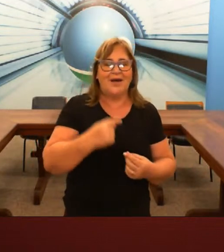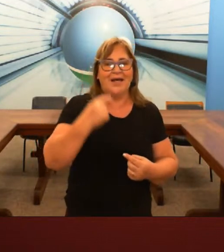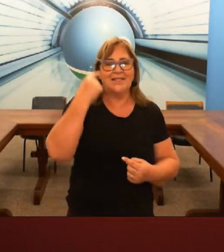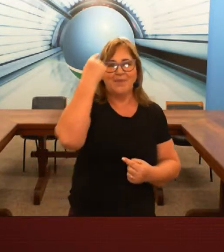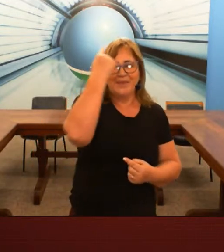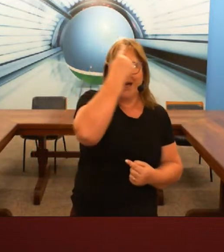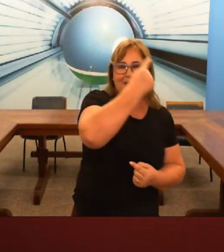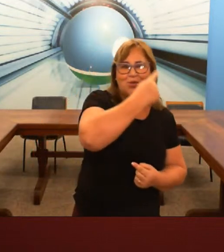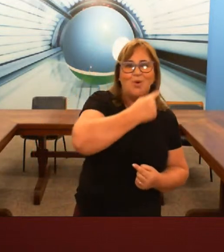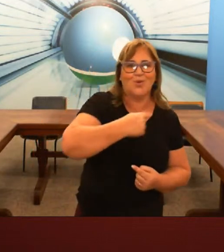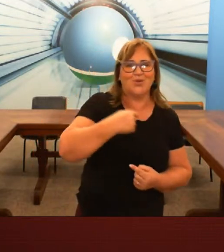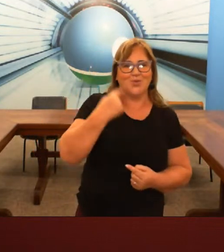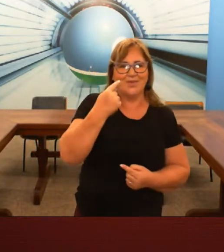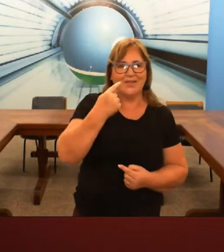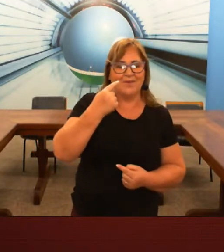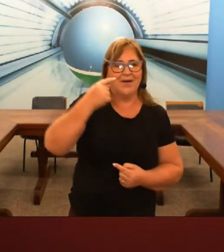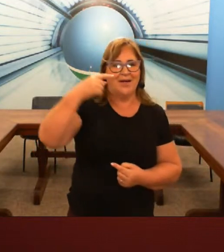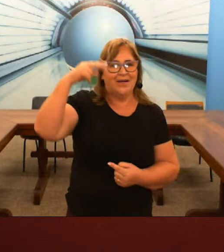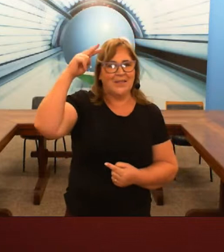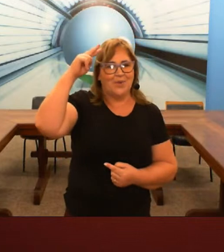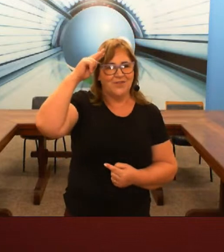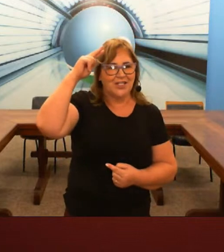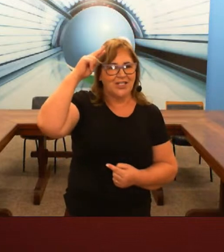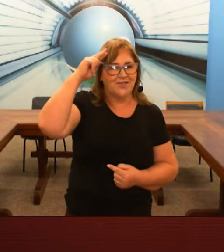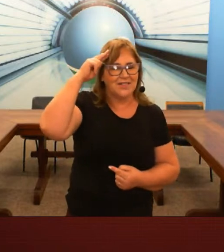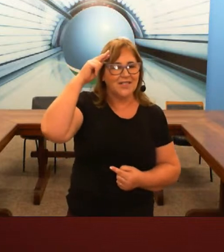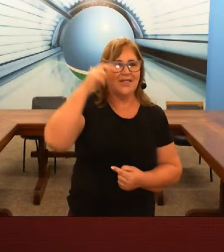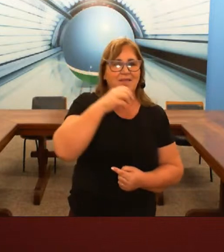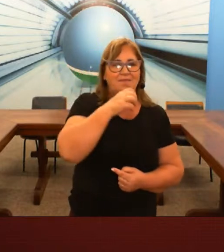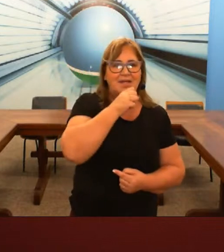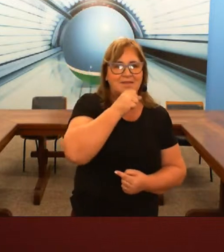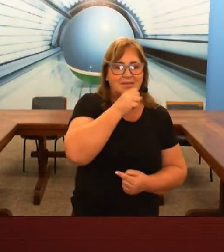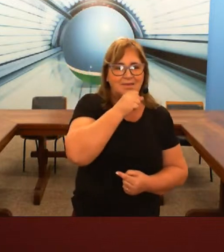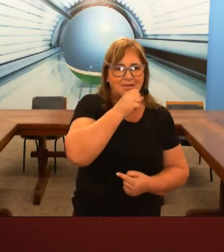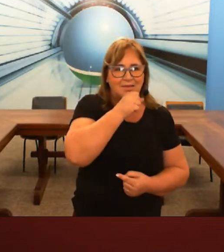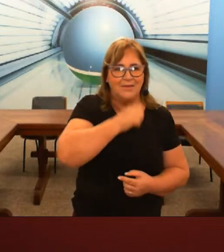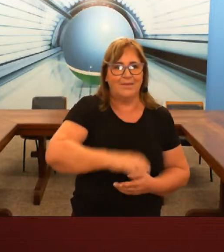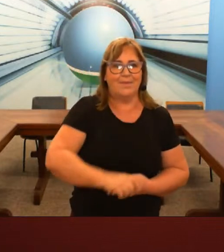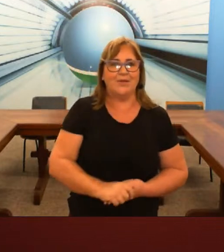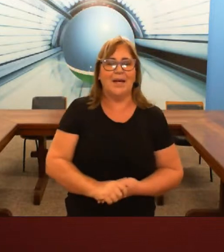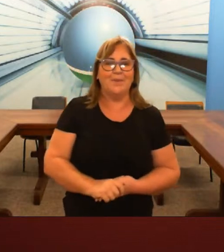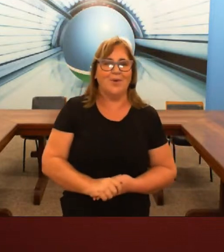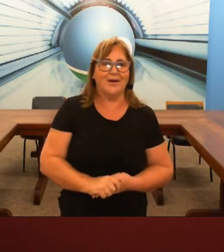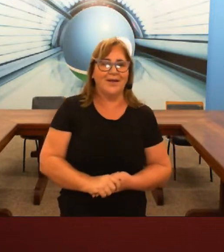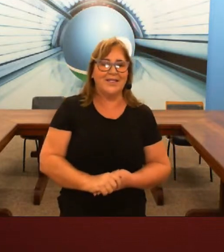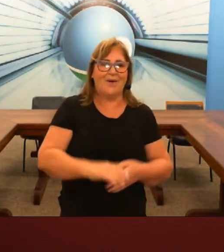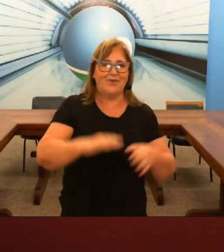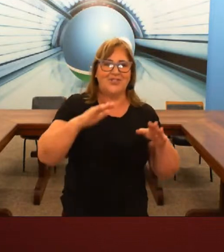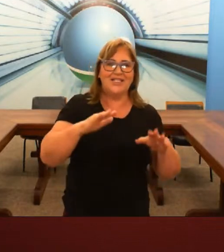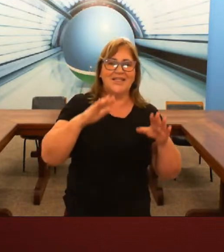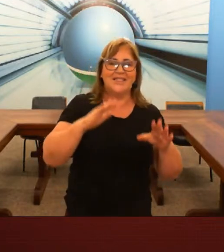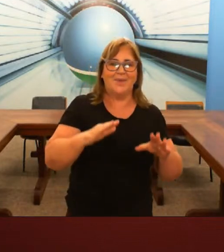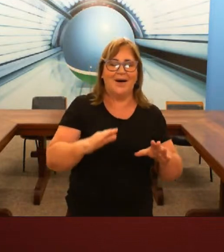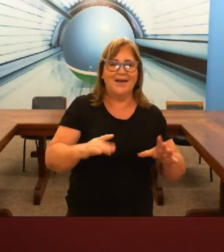sempre na área do rosto então você pode ver que a gente fez aqui e fez perto da boca então dias da semana